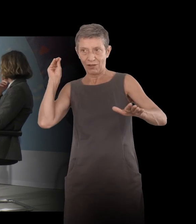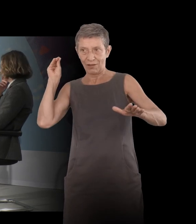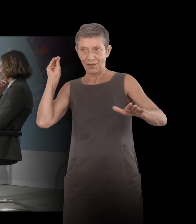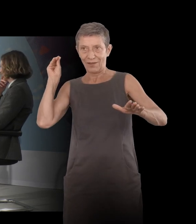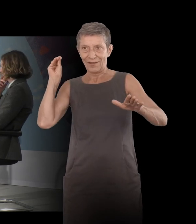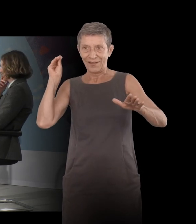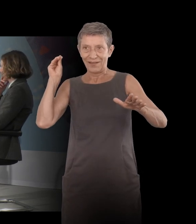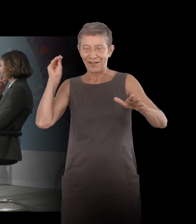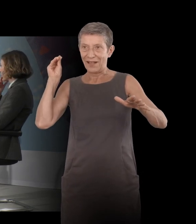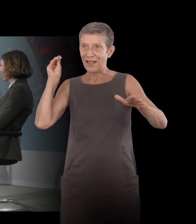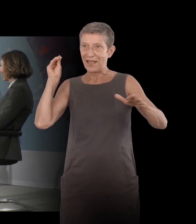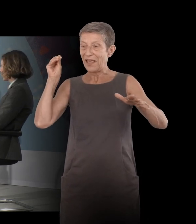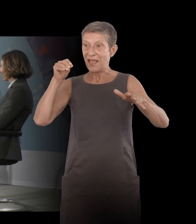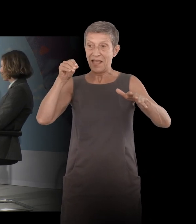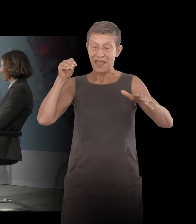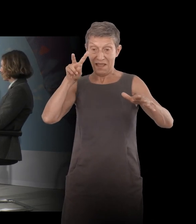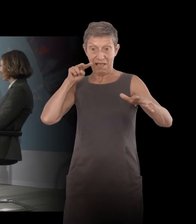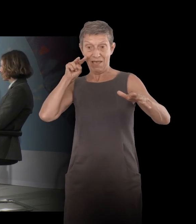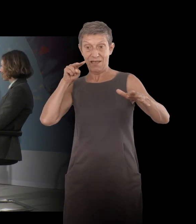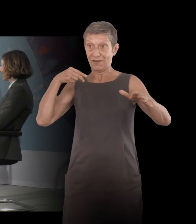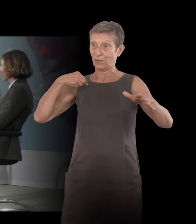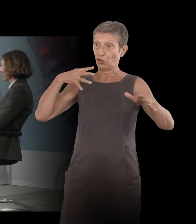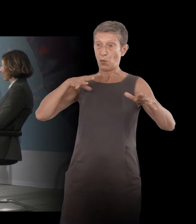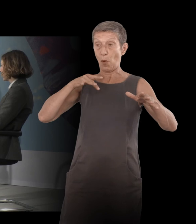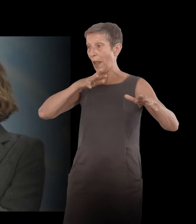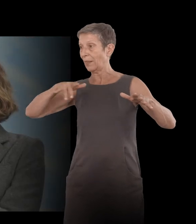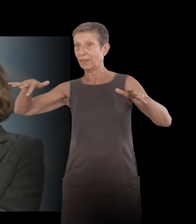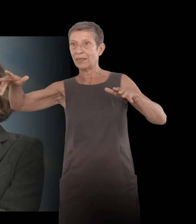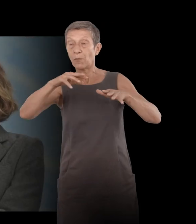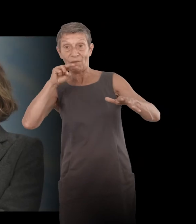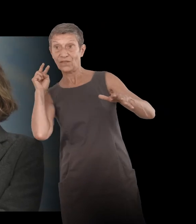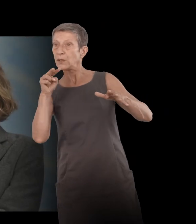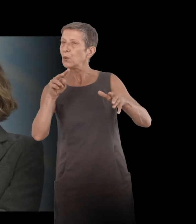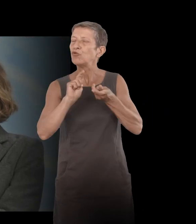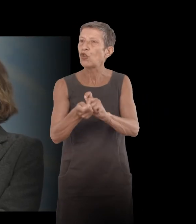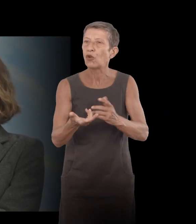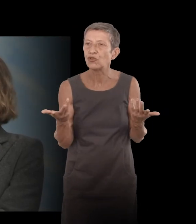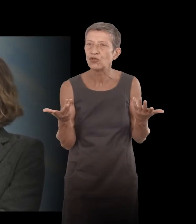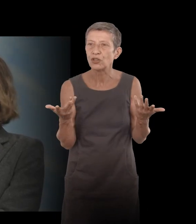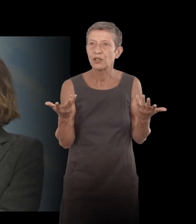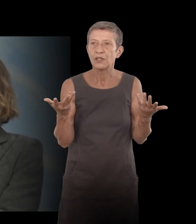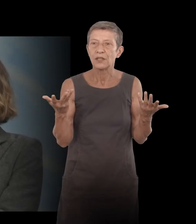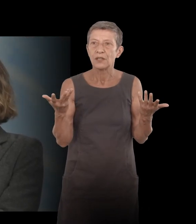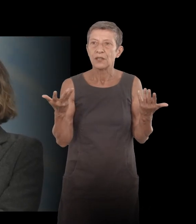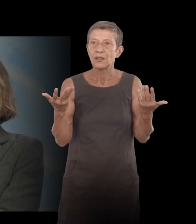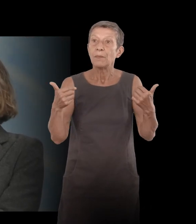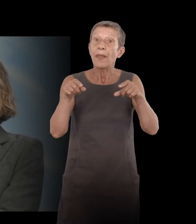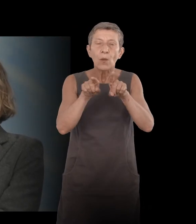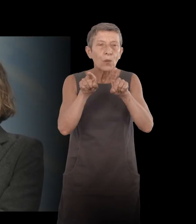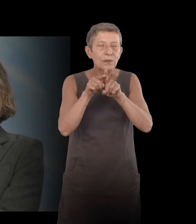là-dedans donc ça change le prisme de vision mais c surtout que j'ai choisi de regarder encore davantage ce qu'il y avait autour